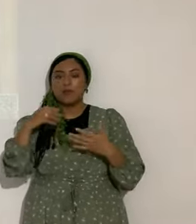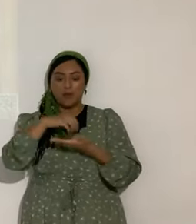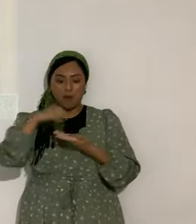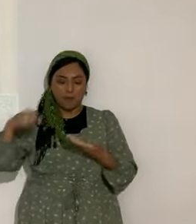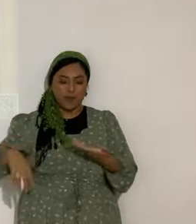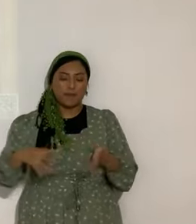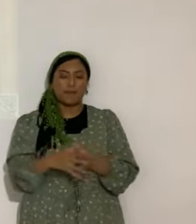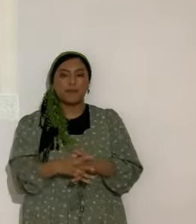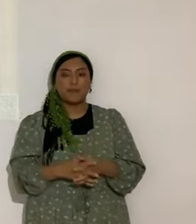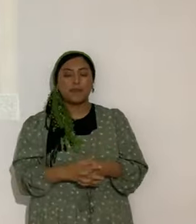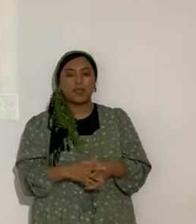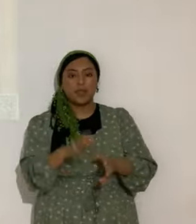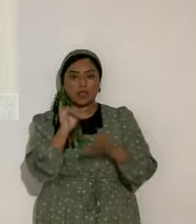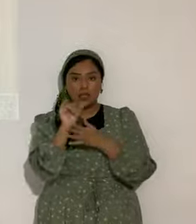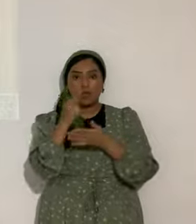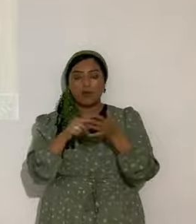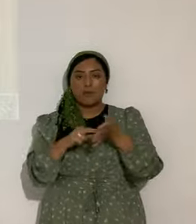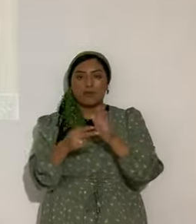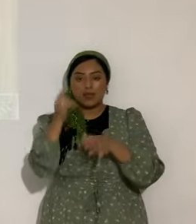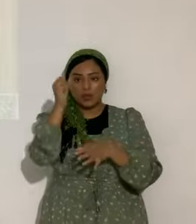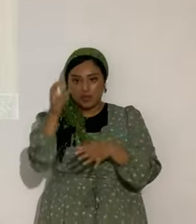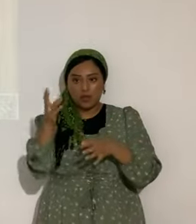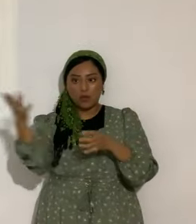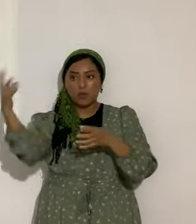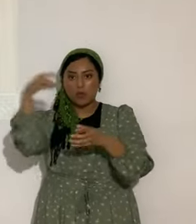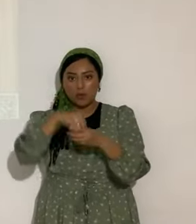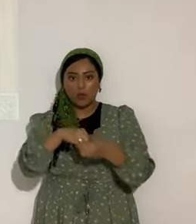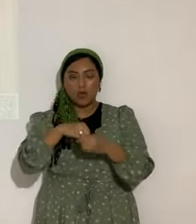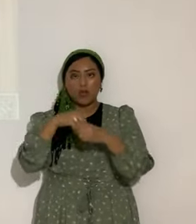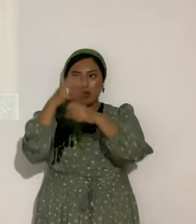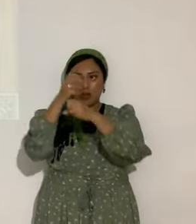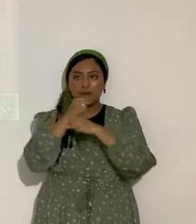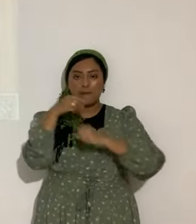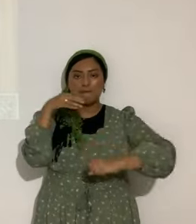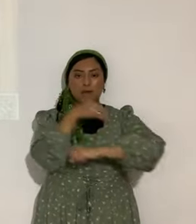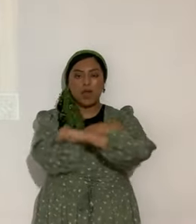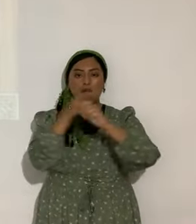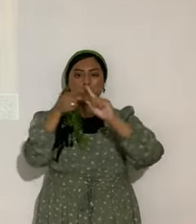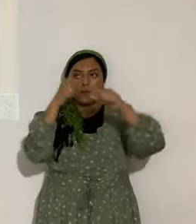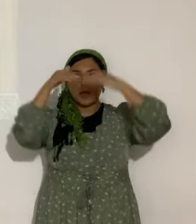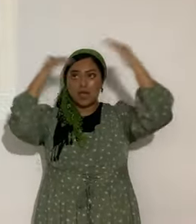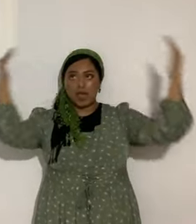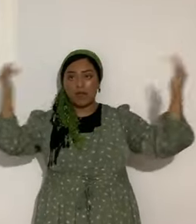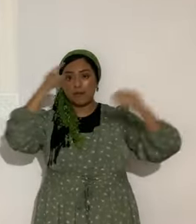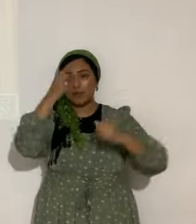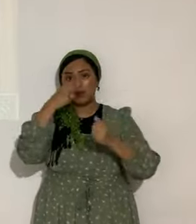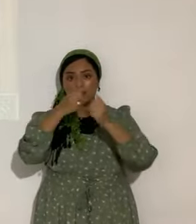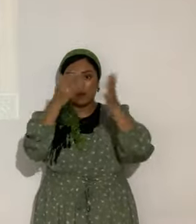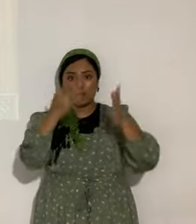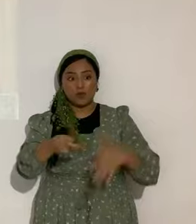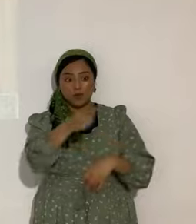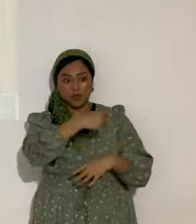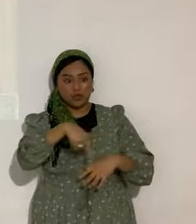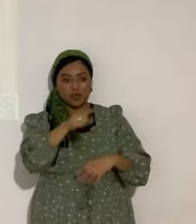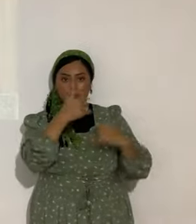refiere Yahshua con que recibiréis poder de lo alto. Porque los discípulos estaban todavía muy confundidos.